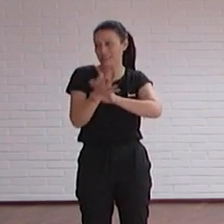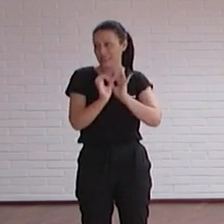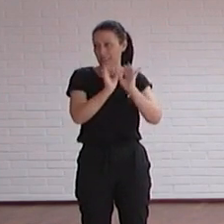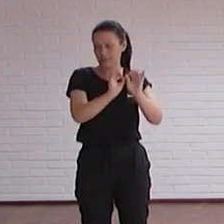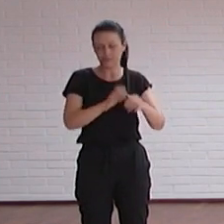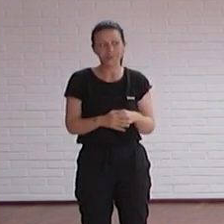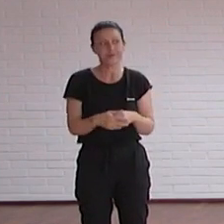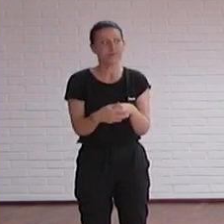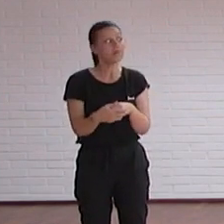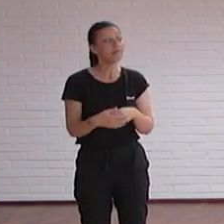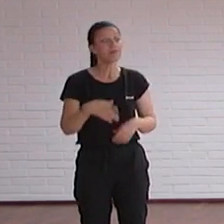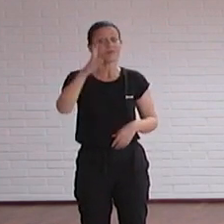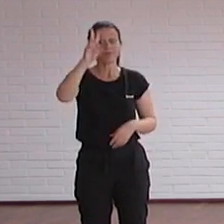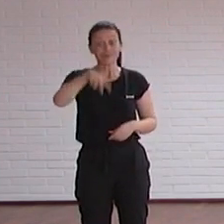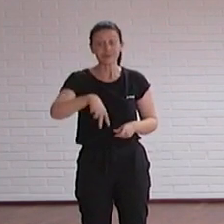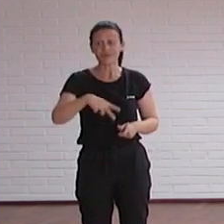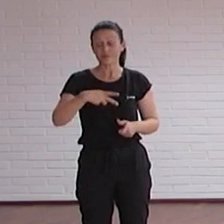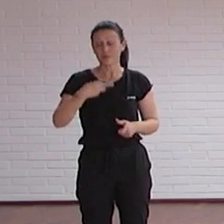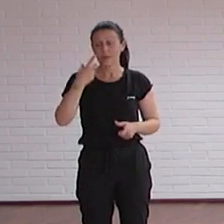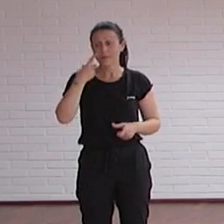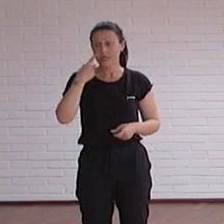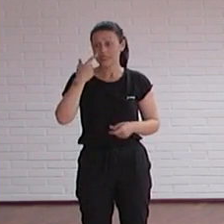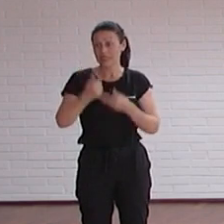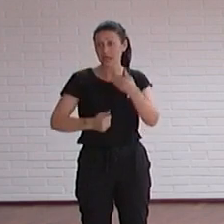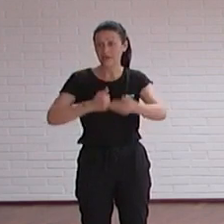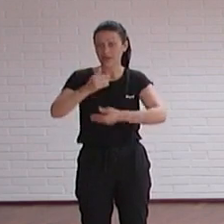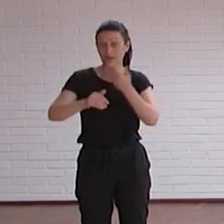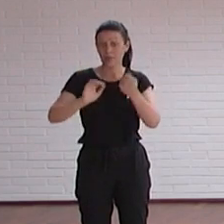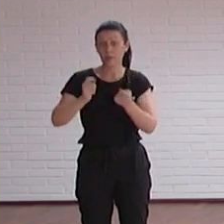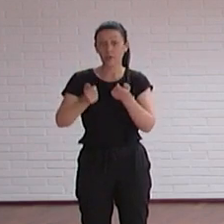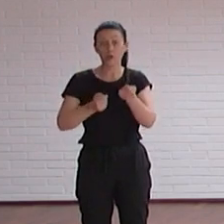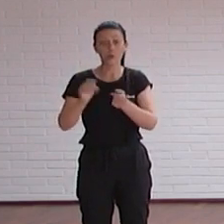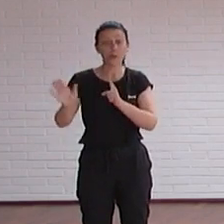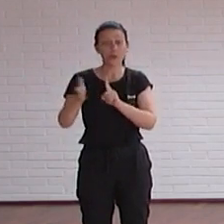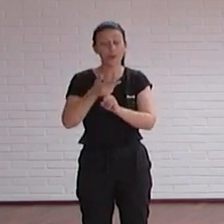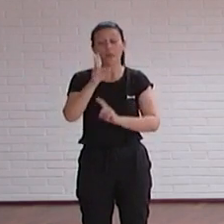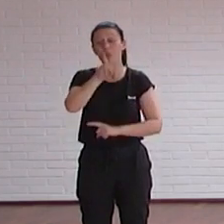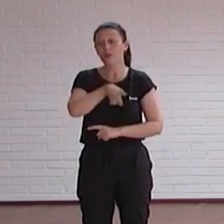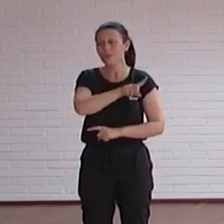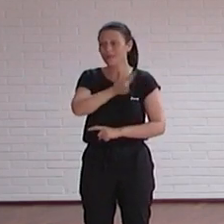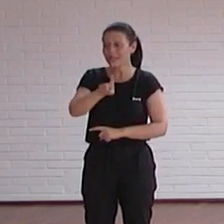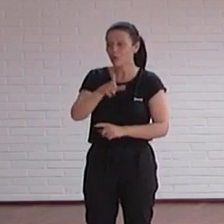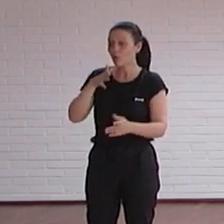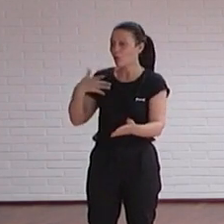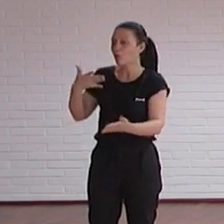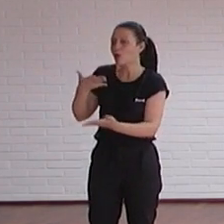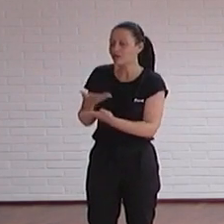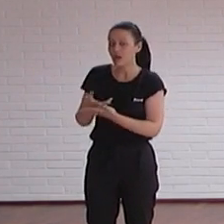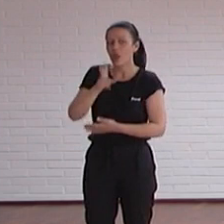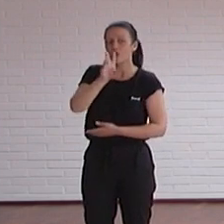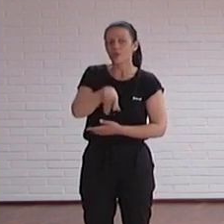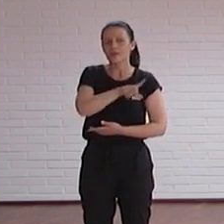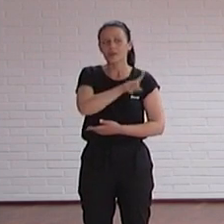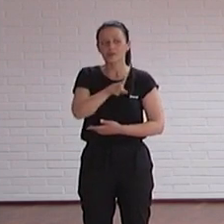Y para que conozcáis el avance que vamos consiguiendo desde 2021 hasta ahora, en 2021